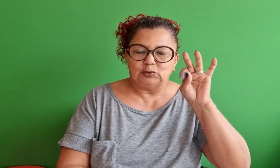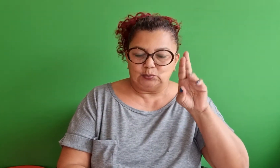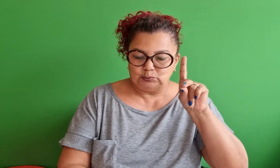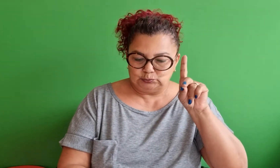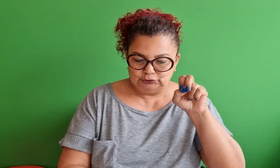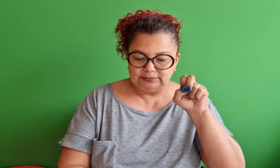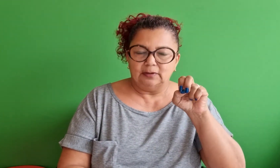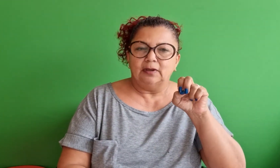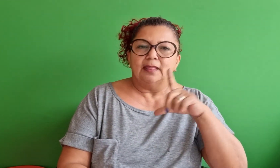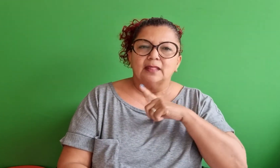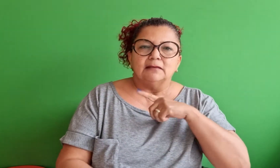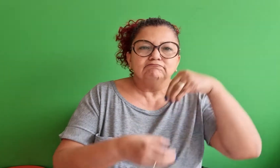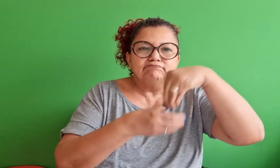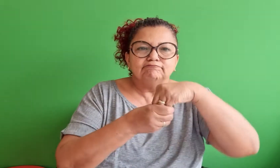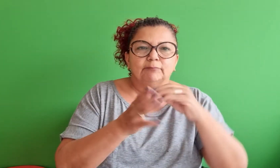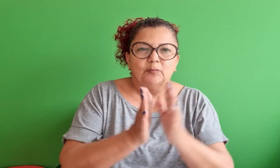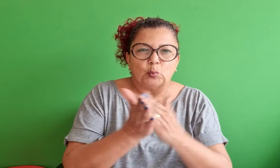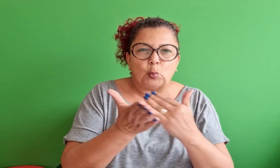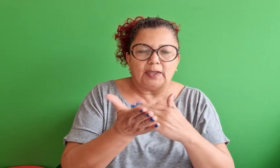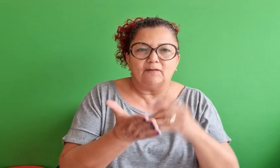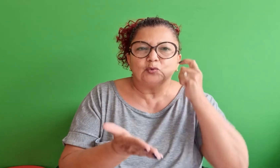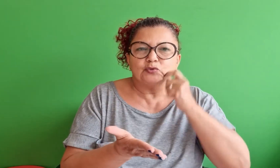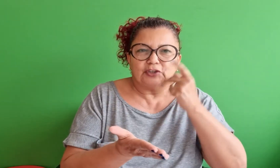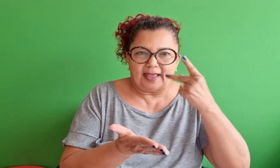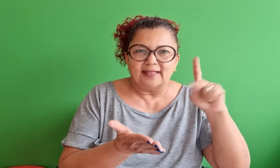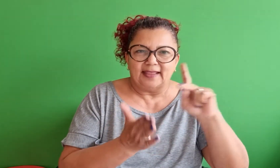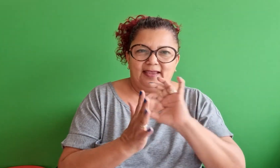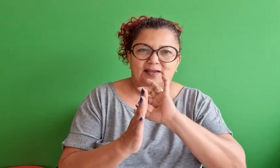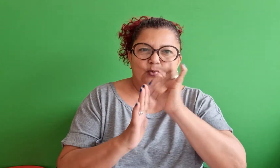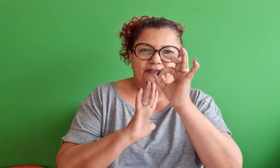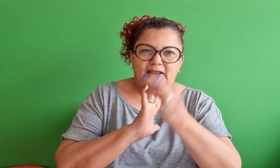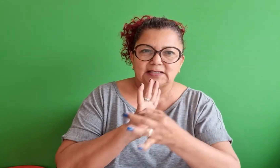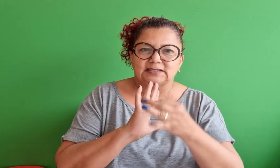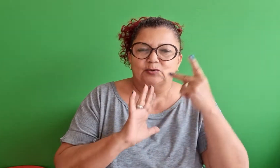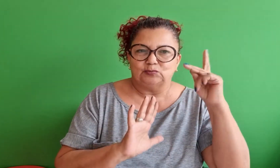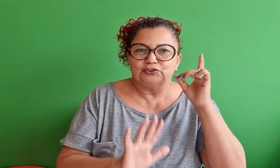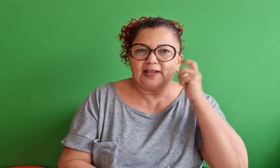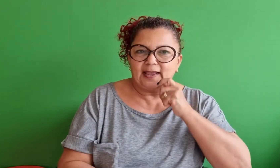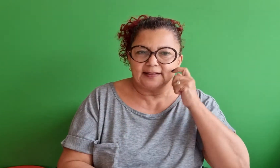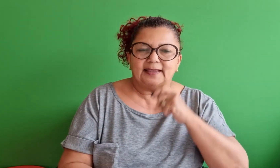Esse termo Virtude nós encontramos nas obras de Allan Kardec da Codificação.